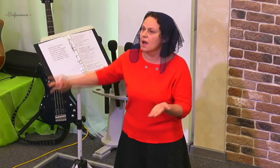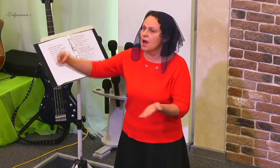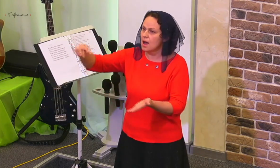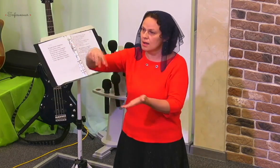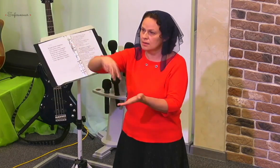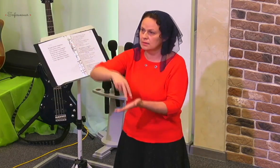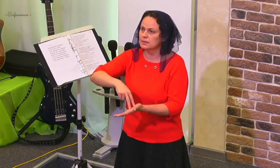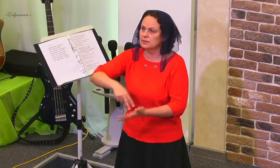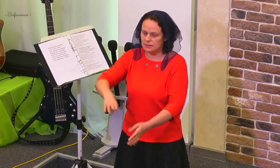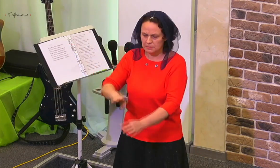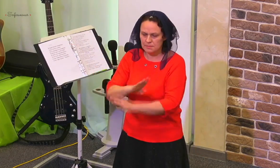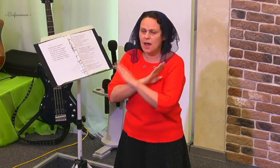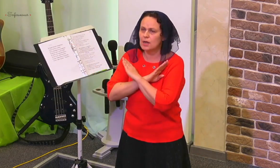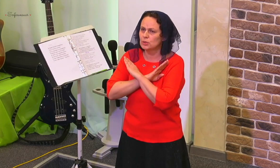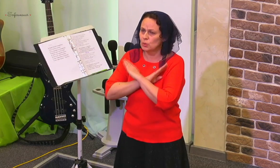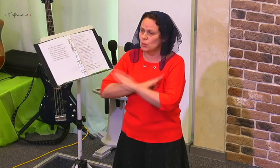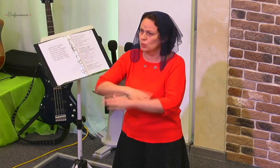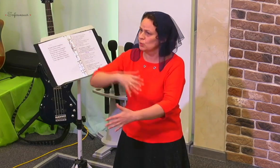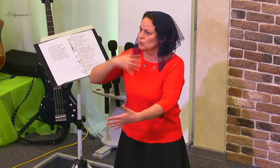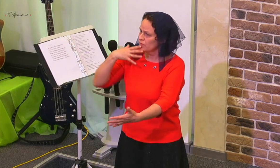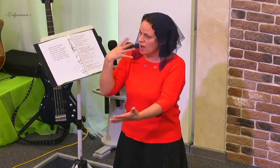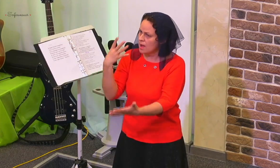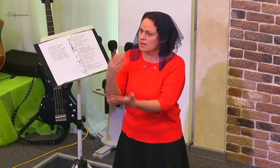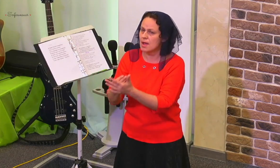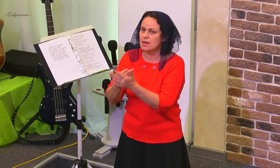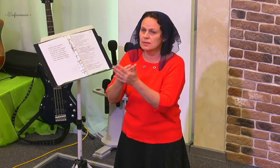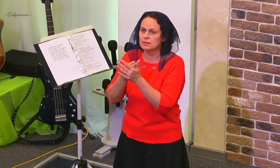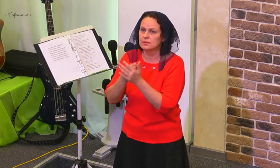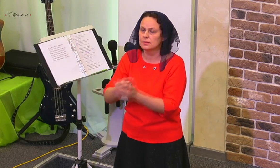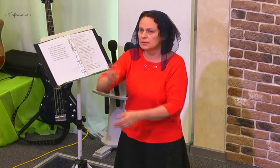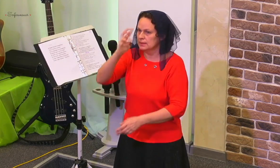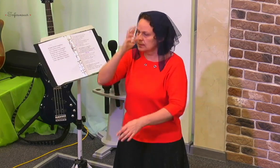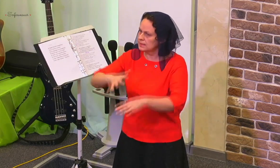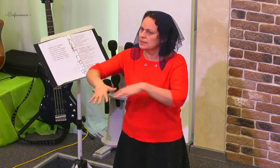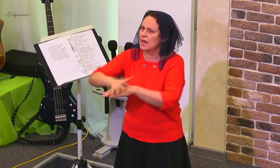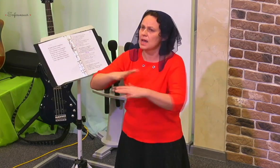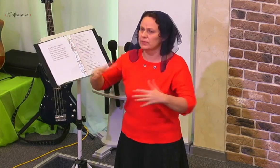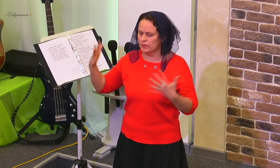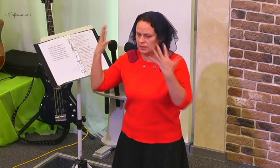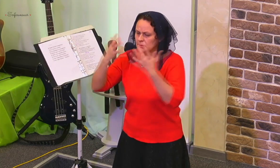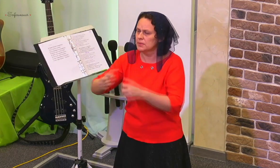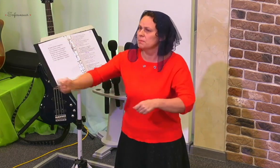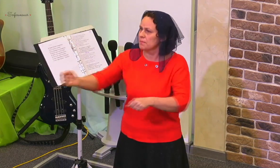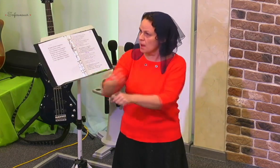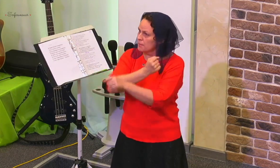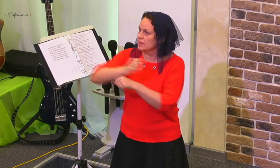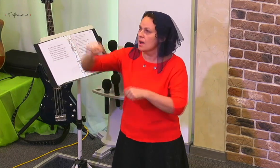смертью своей Царствой тьмы поправ